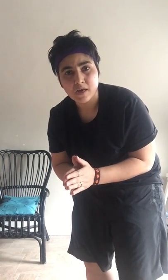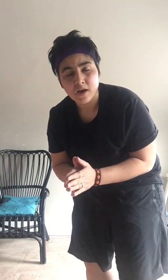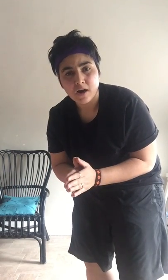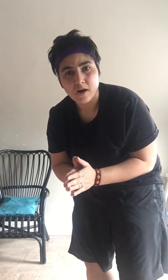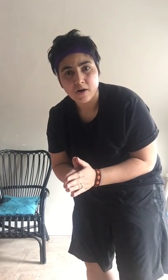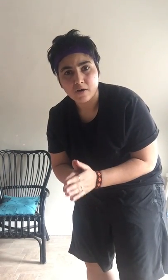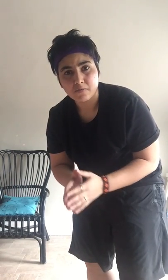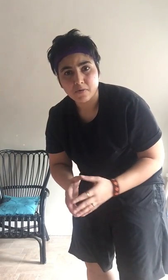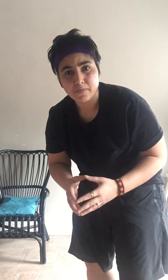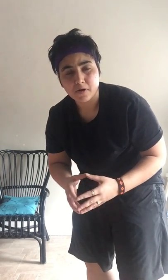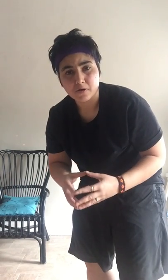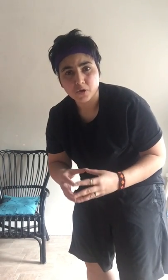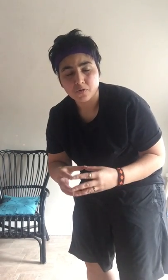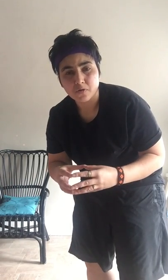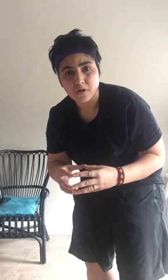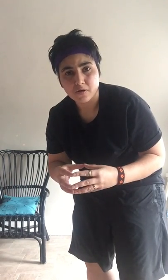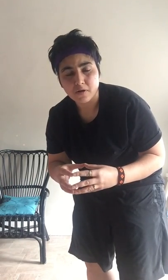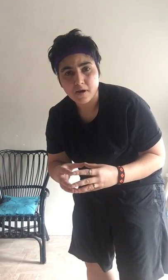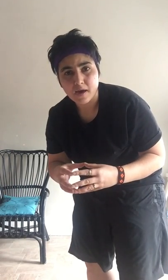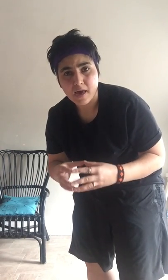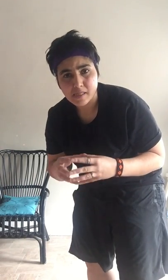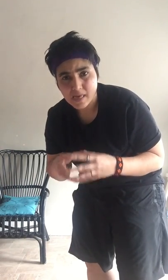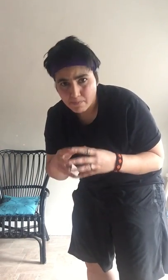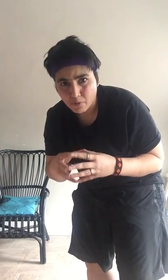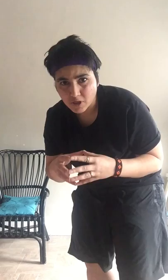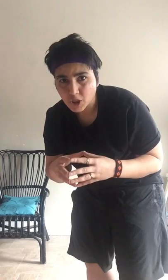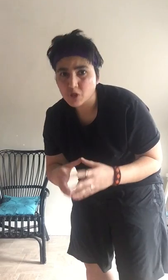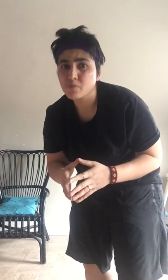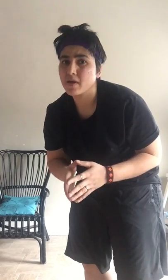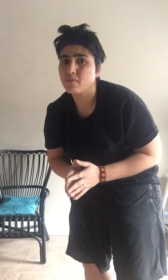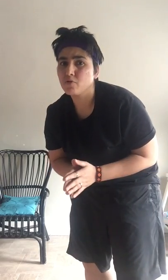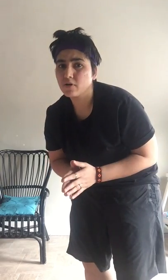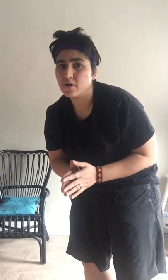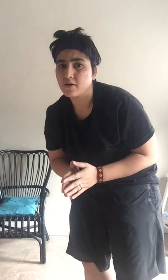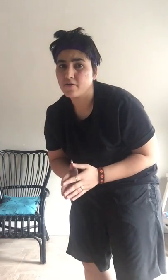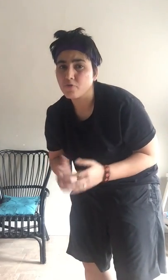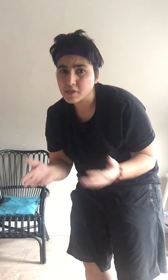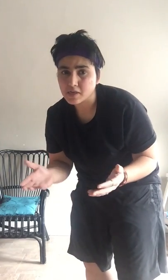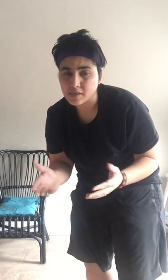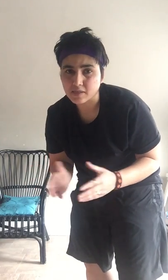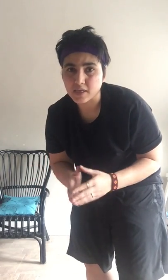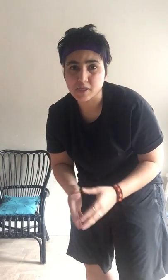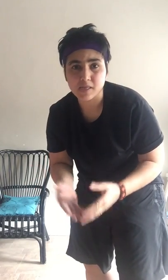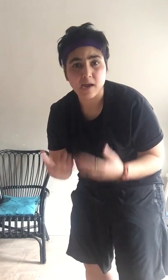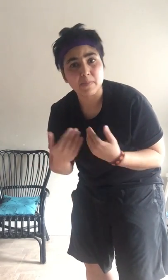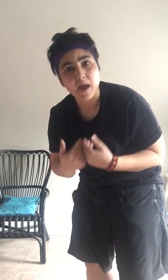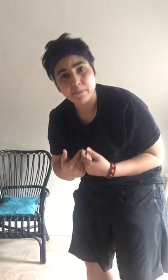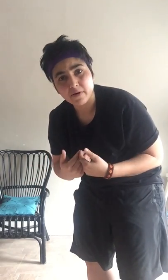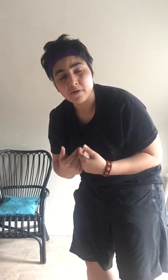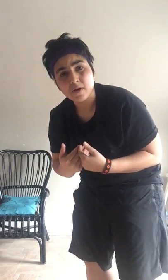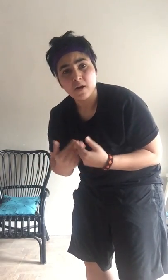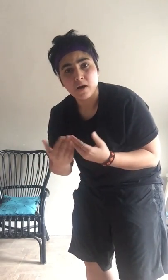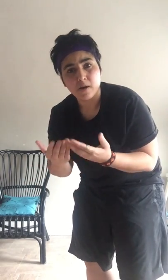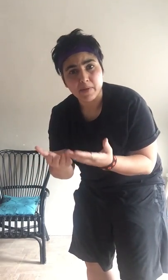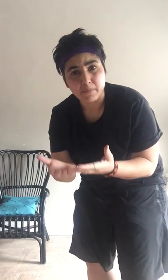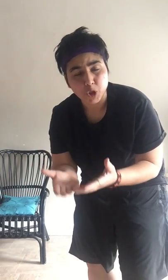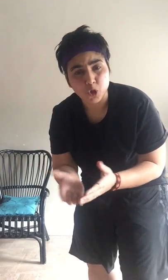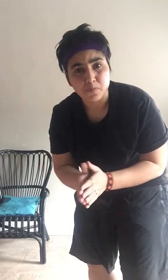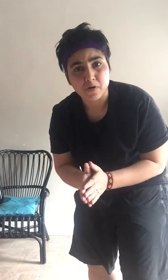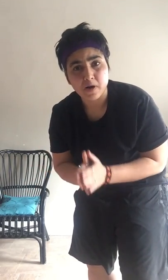जो ऐसी इंपोर्टन चीज़ों पर हम लोग फोकस कर सकते हैं जैसे अपने आप पर अपने बच्चों पर